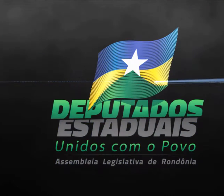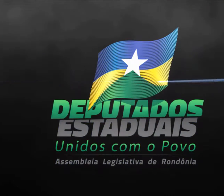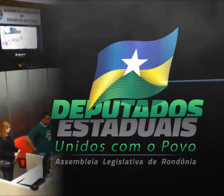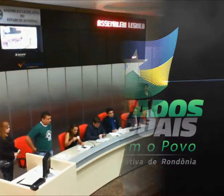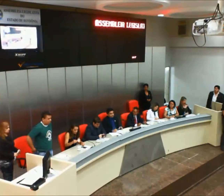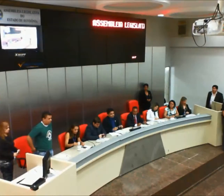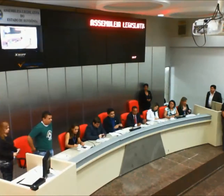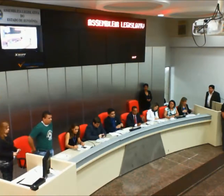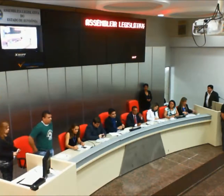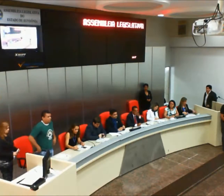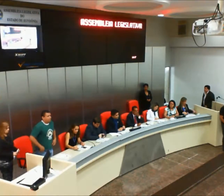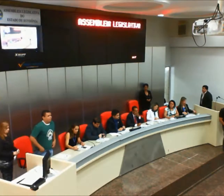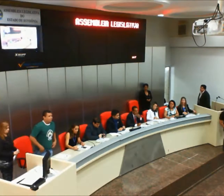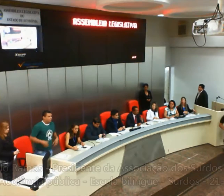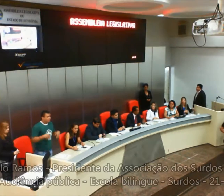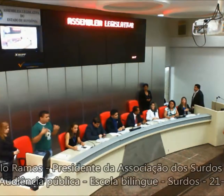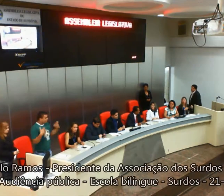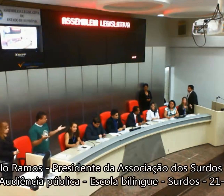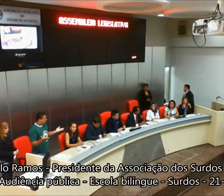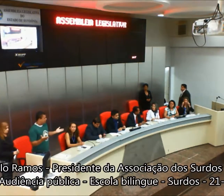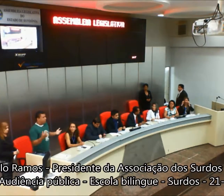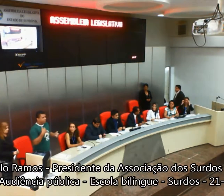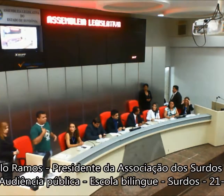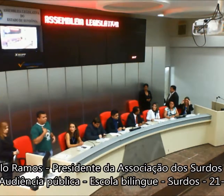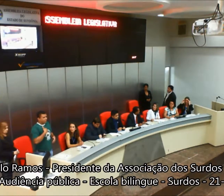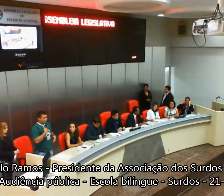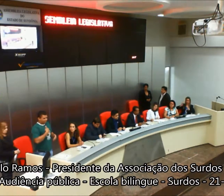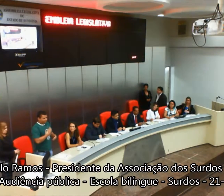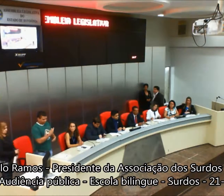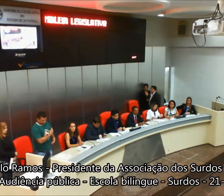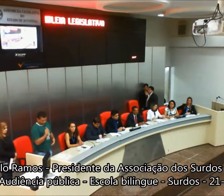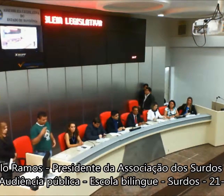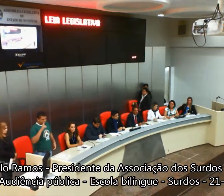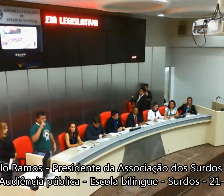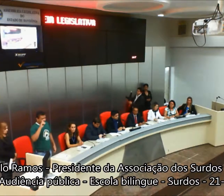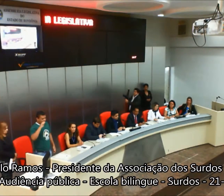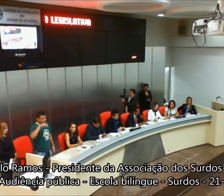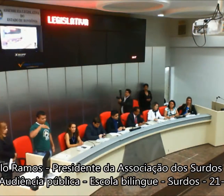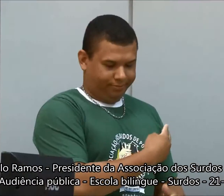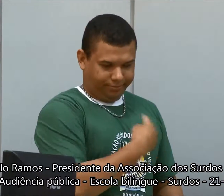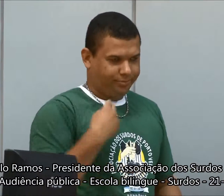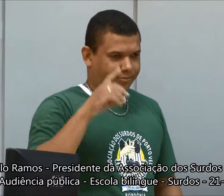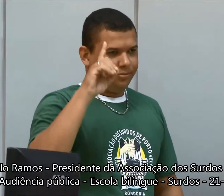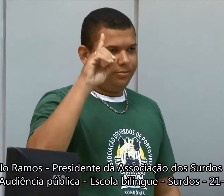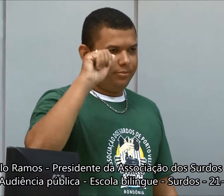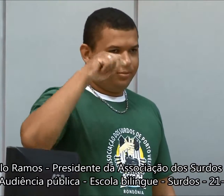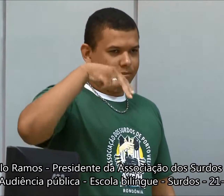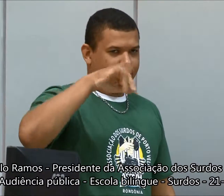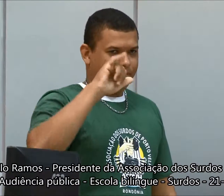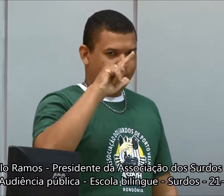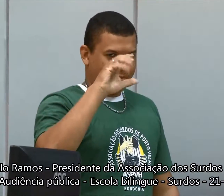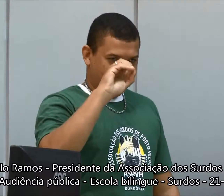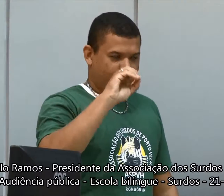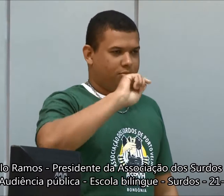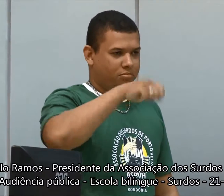Olá, tudo bem? Vocês estão me vendo? Então, gente, meu nome é Danilo,